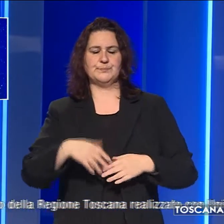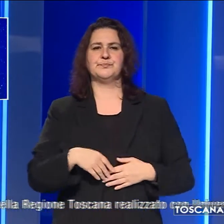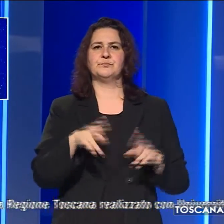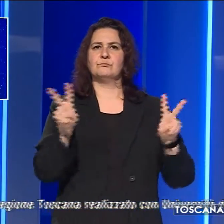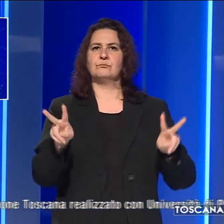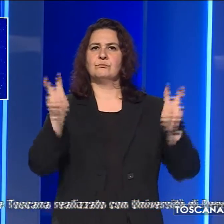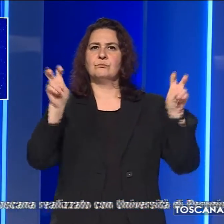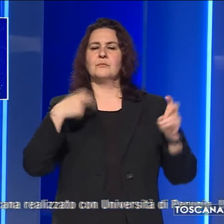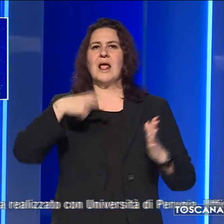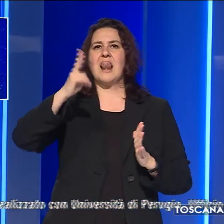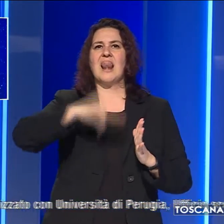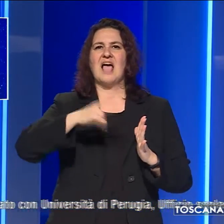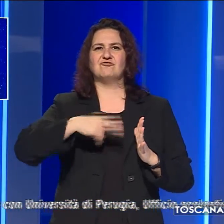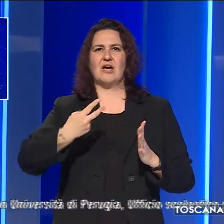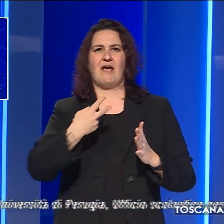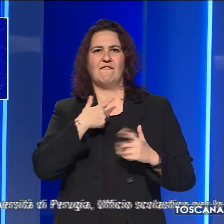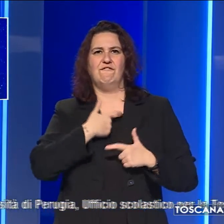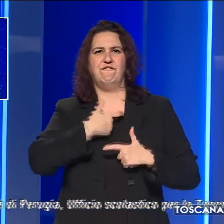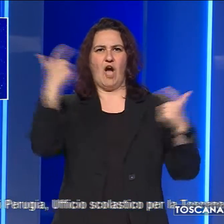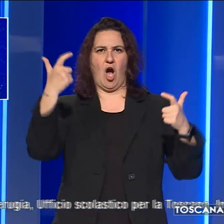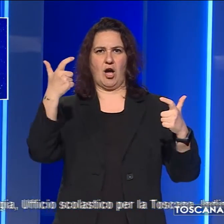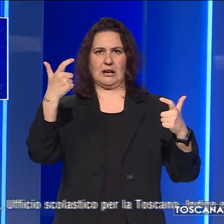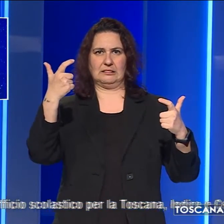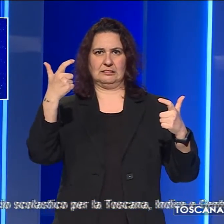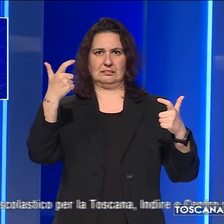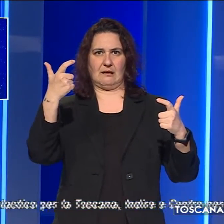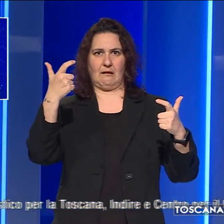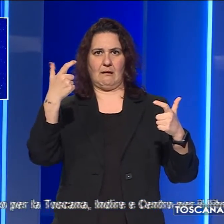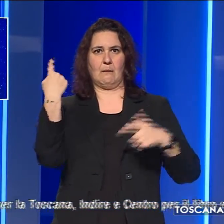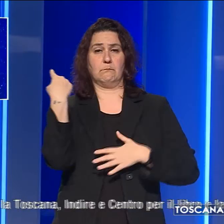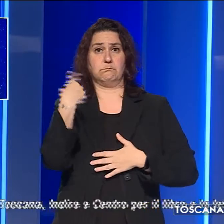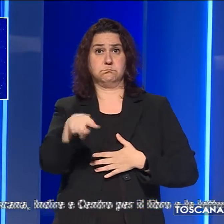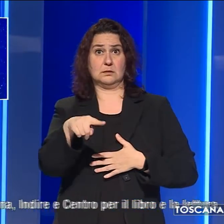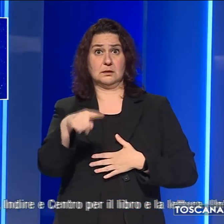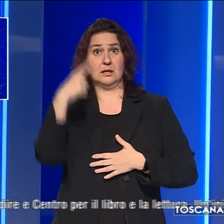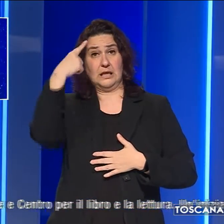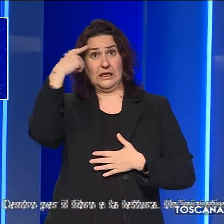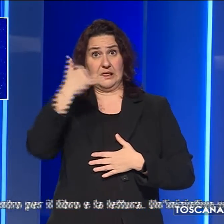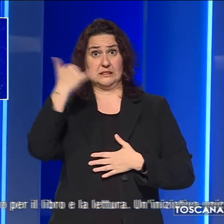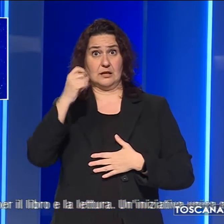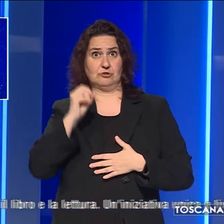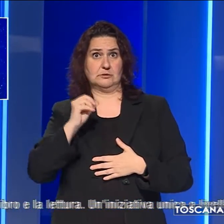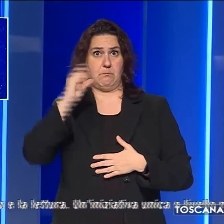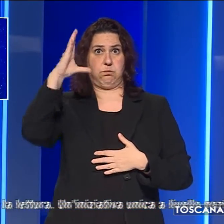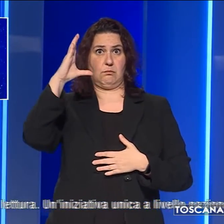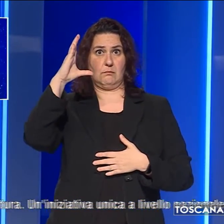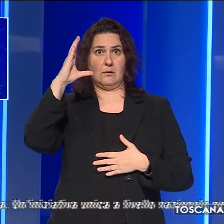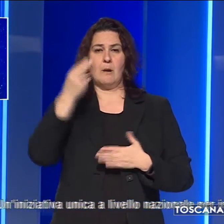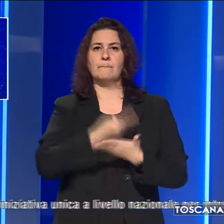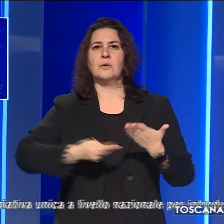forte, ad alta voce, fa crescere l'intelligenza. Progetto della regione toscana,